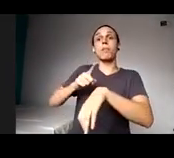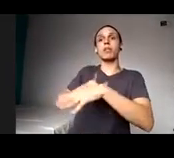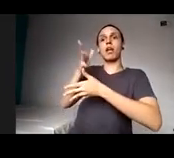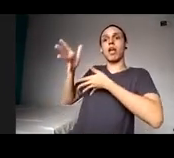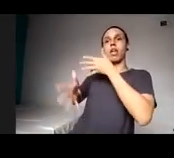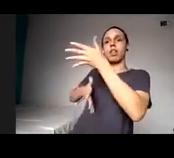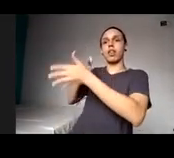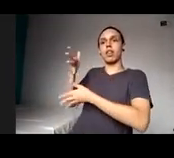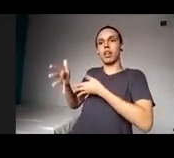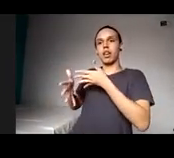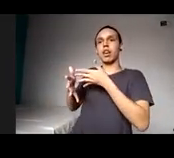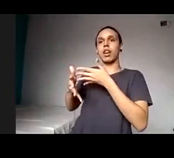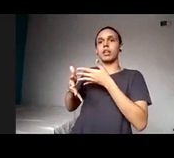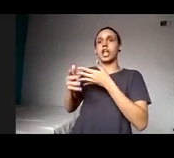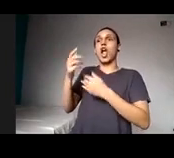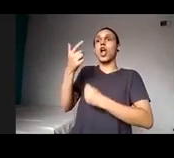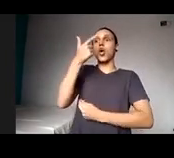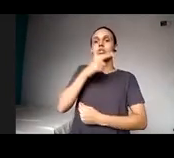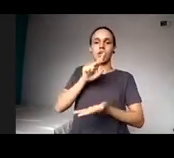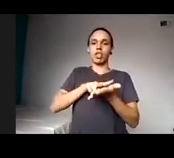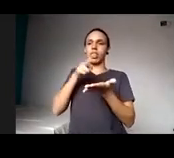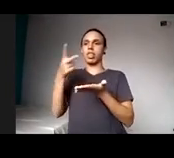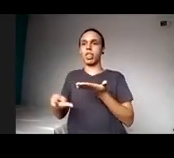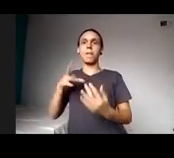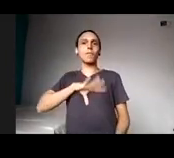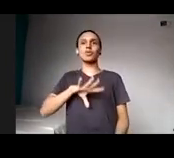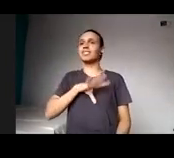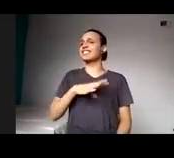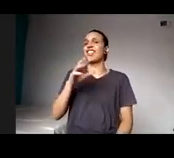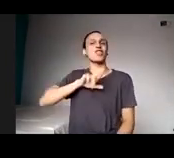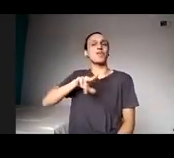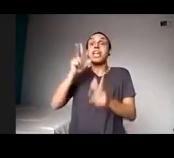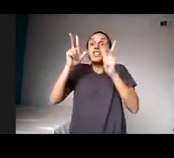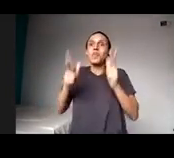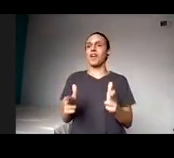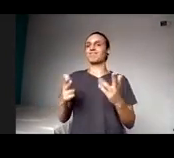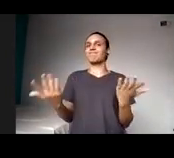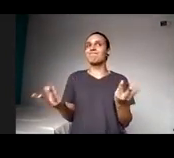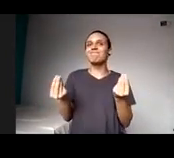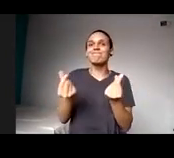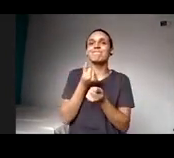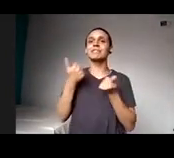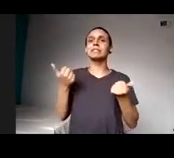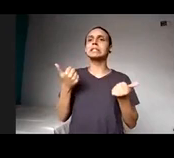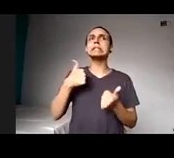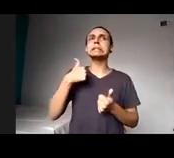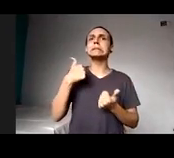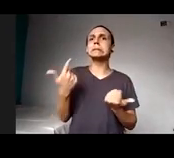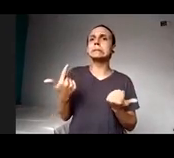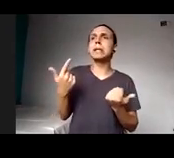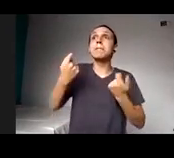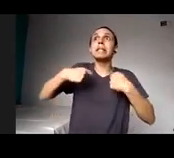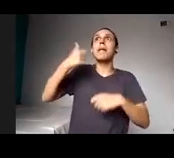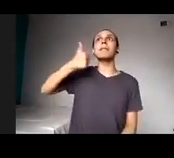para o português não é a mesma coisa. Então, eu precisava pensar em português